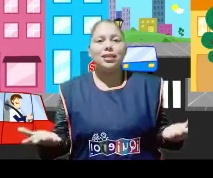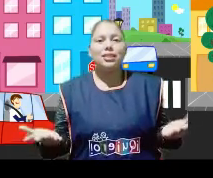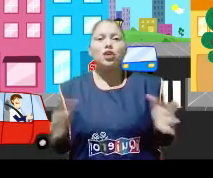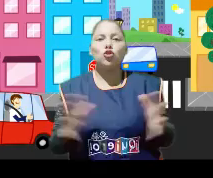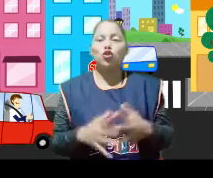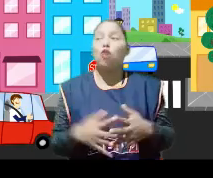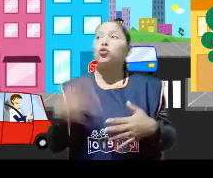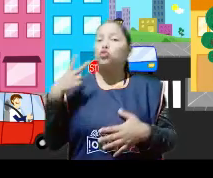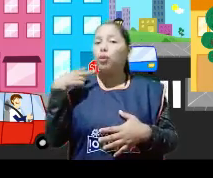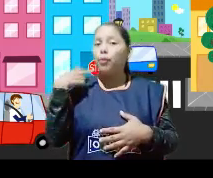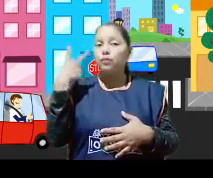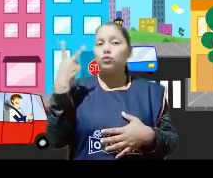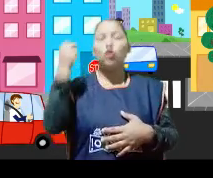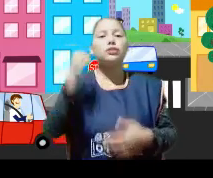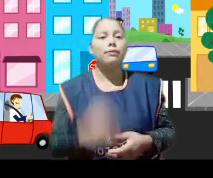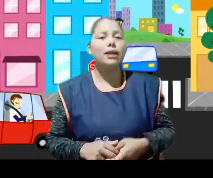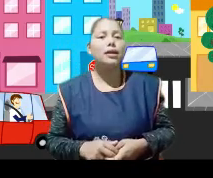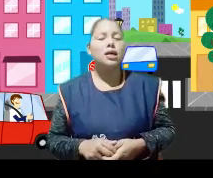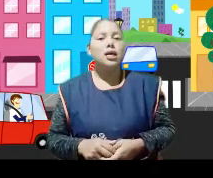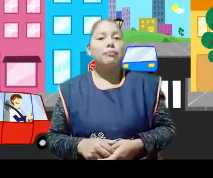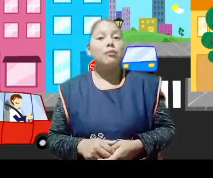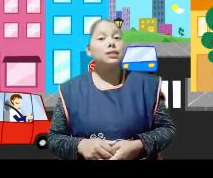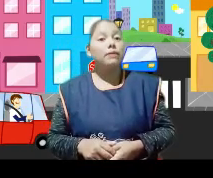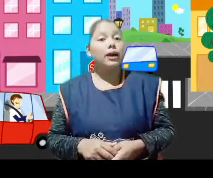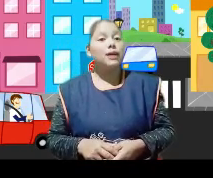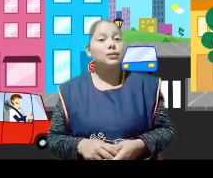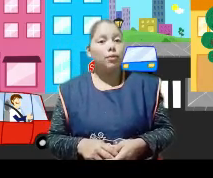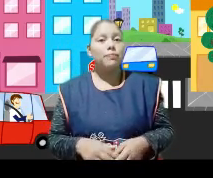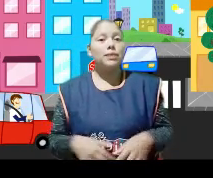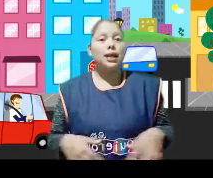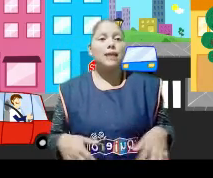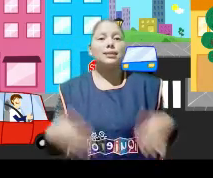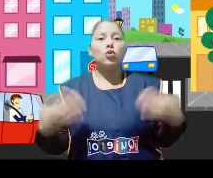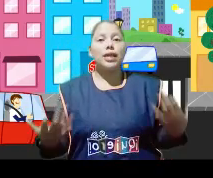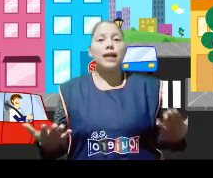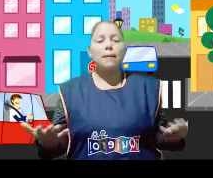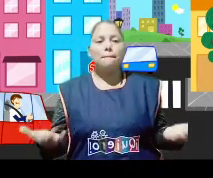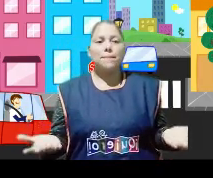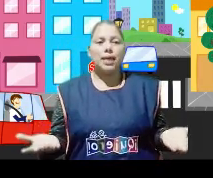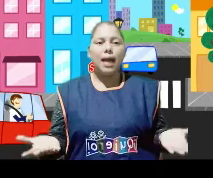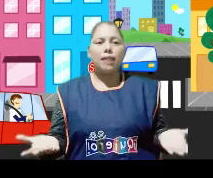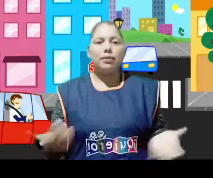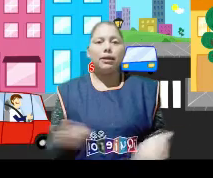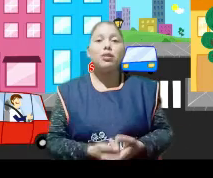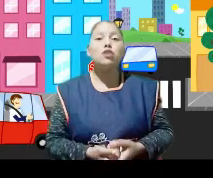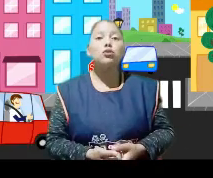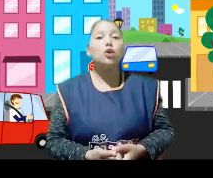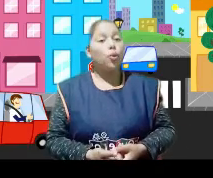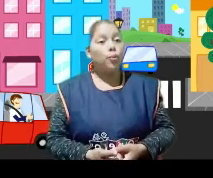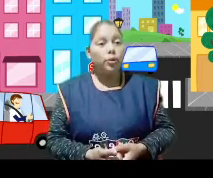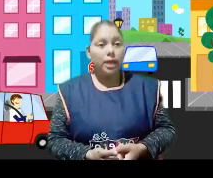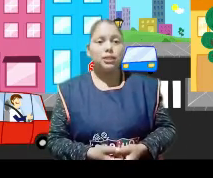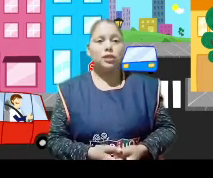¡Excelente, chicos! Como nosotros pudimos observar, vamos a trabajar sobre la seguridad vial. ¿Verdad, mis